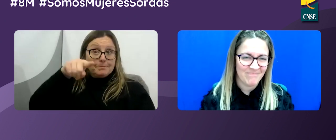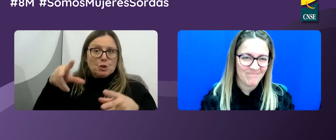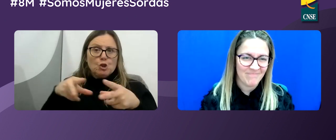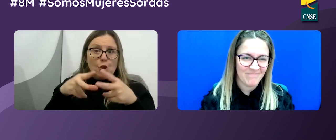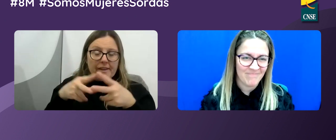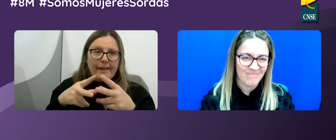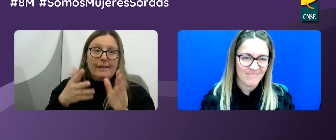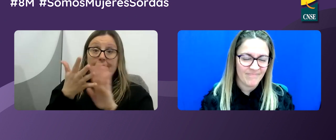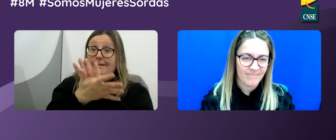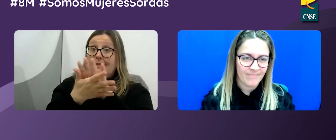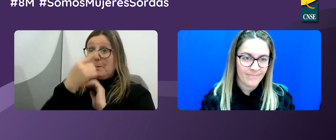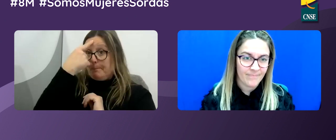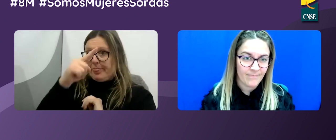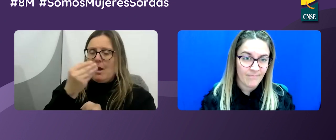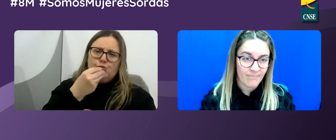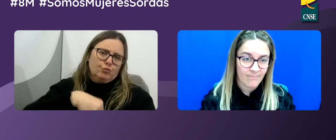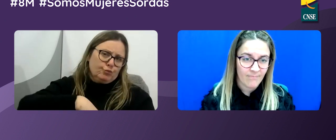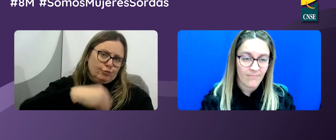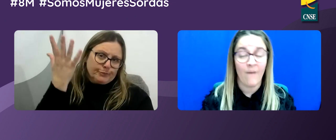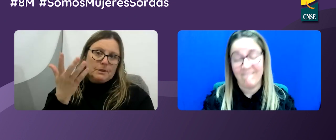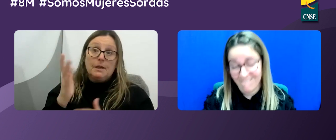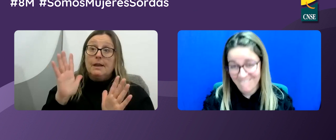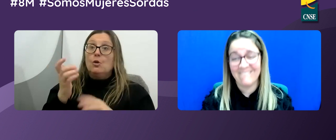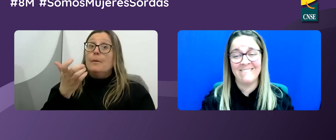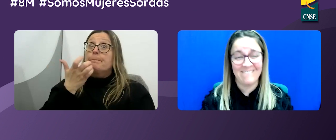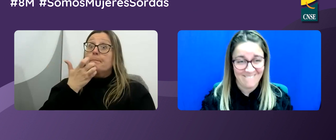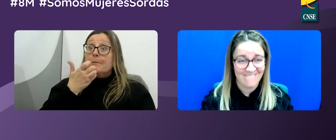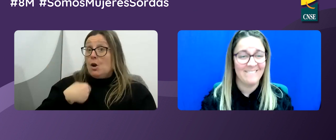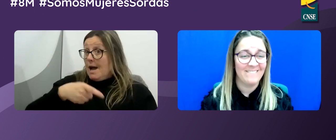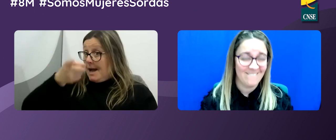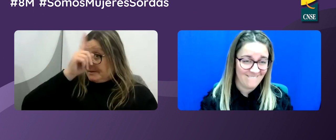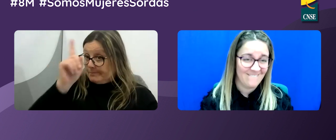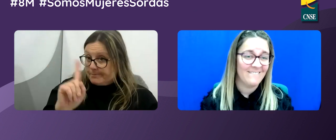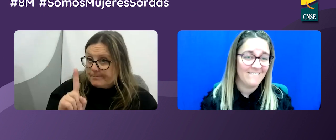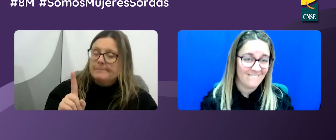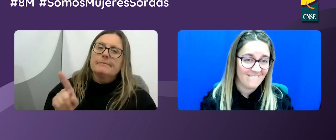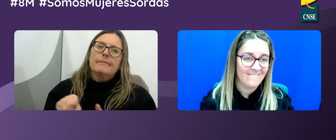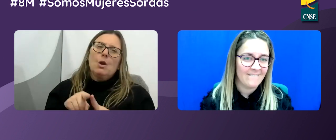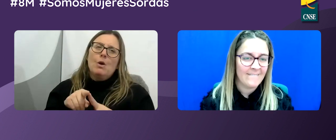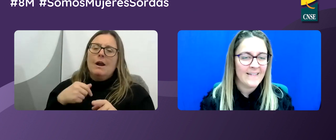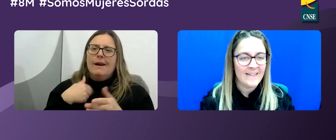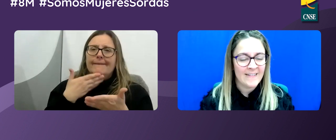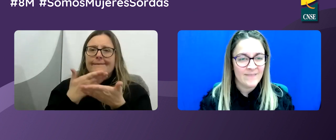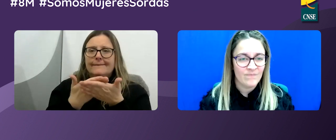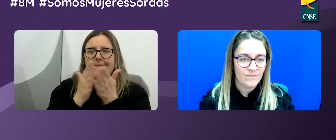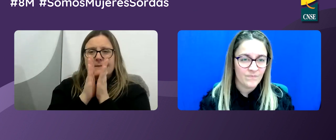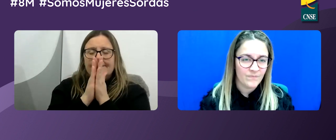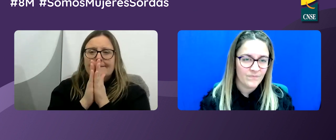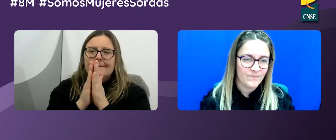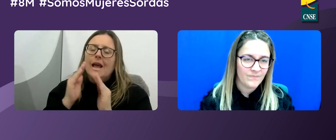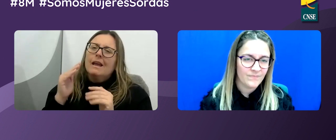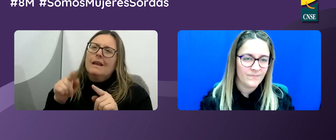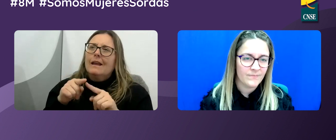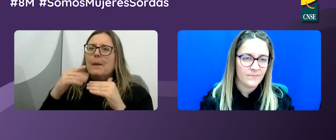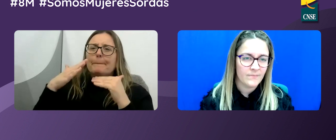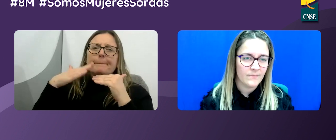Si la sociedad sabe lengua de signos, estupendo. Pero si no sabe, pido, por